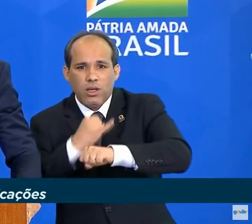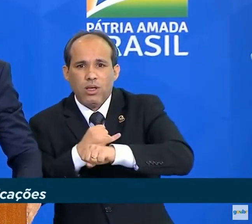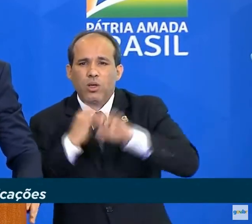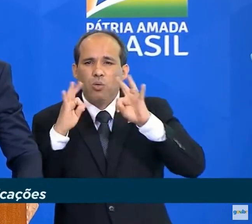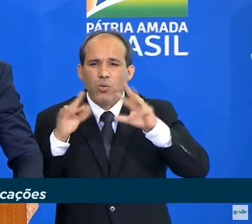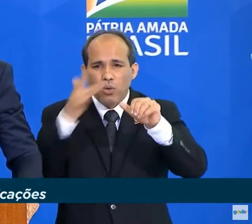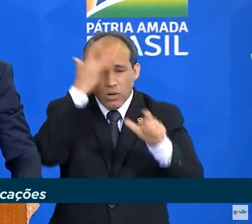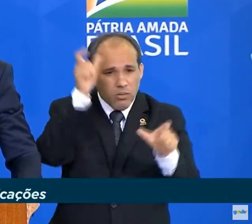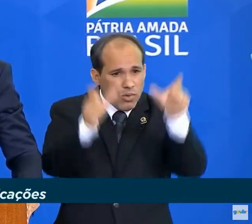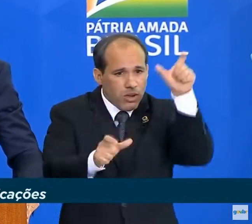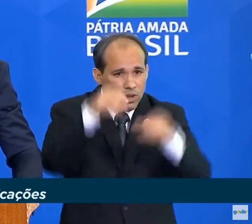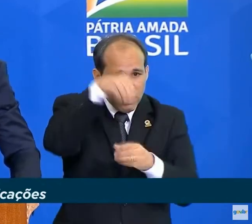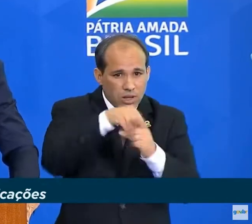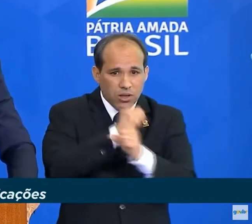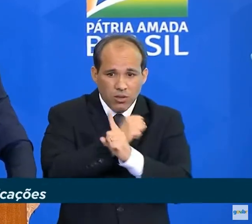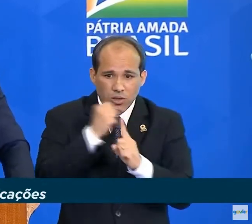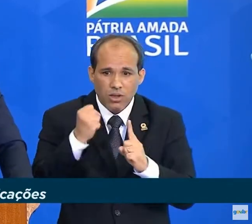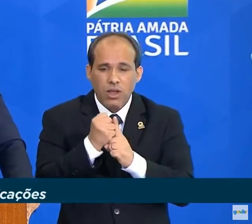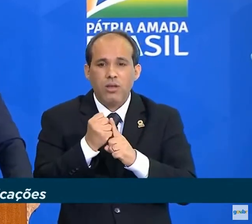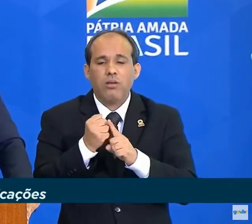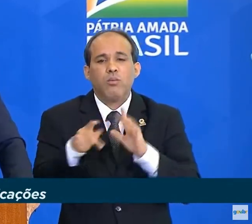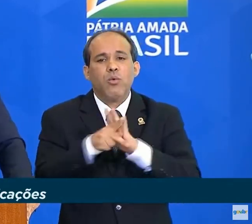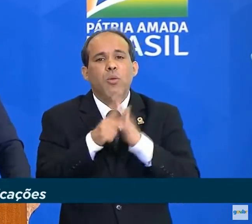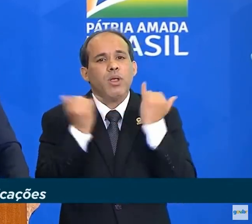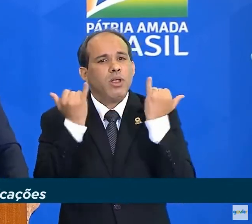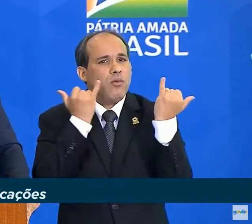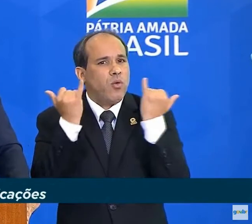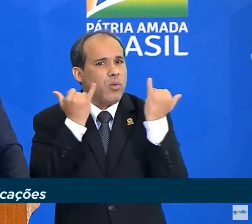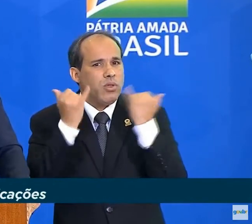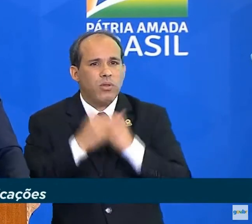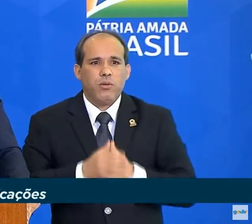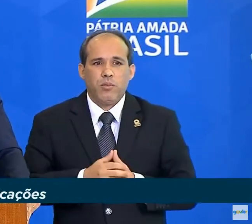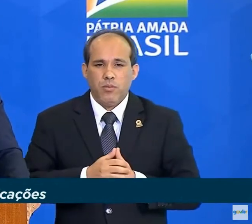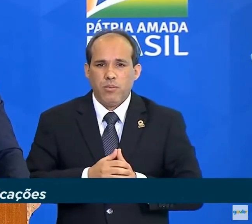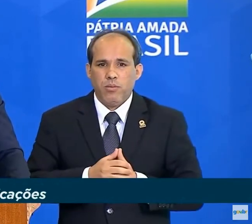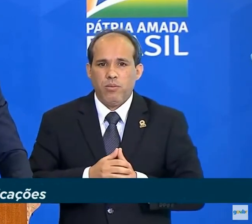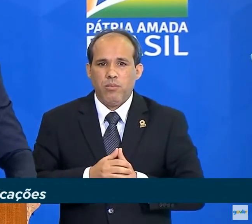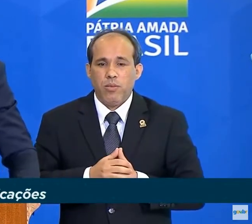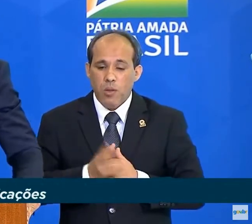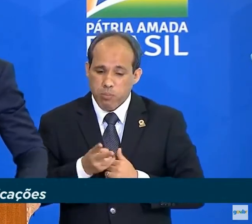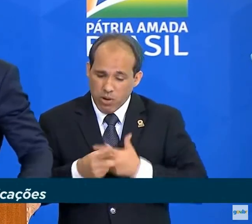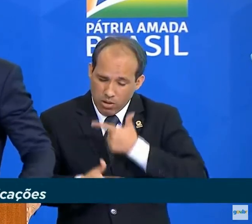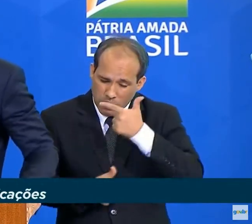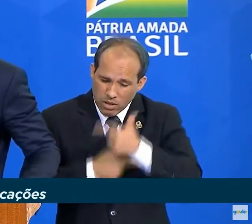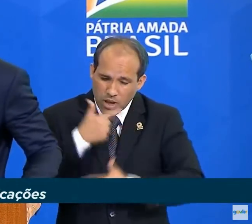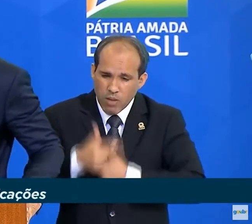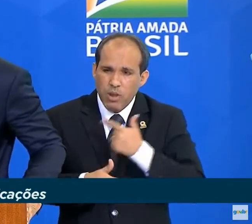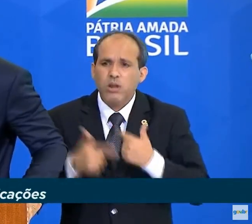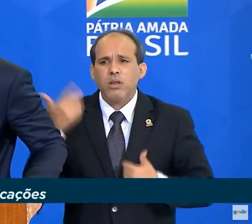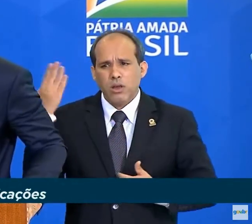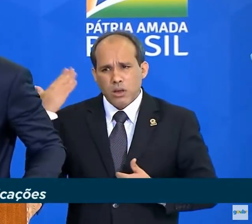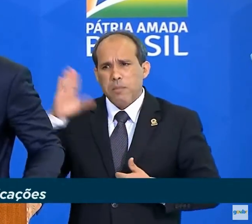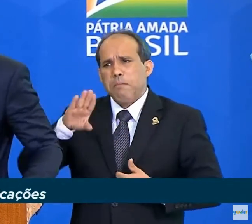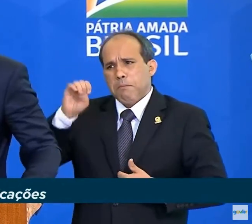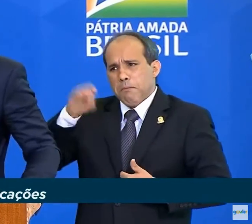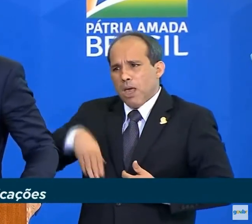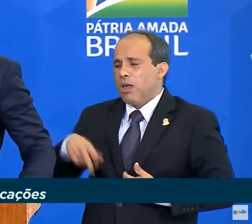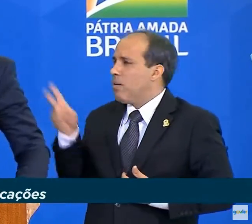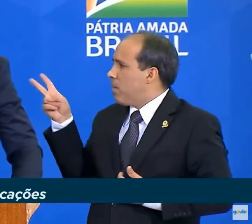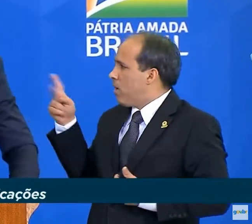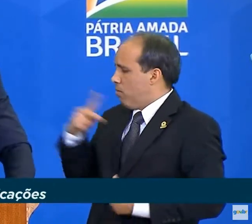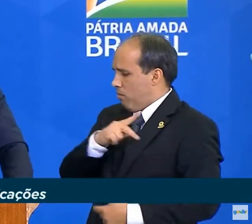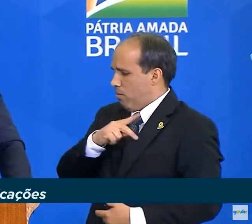chamada sociedade da informação. Esse trabalho vinha sendo muito bem conduzido pelo